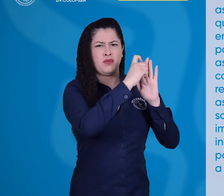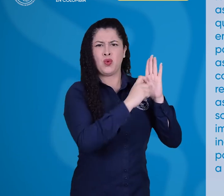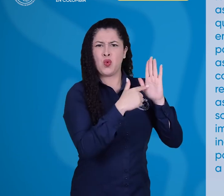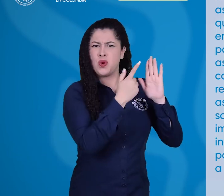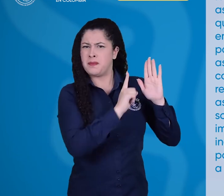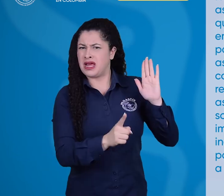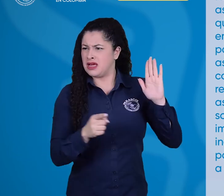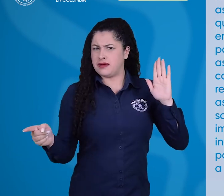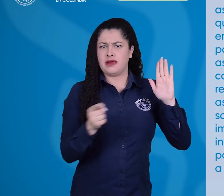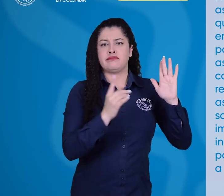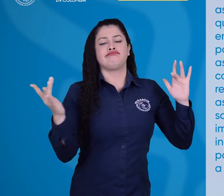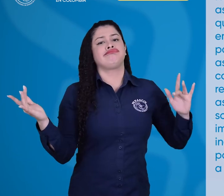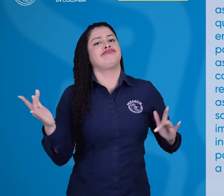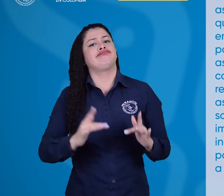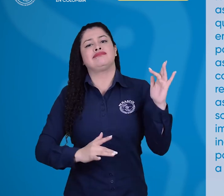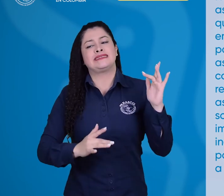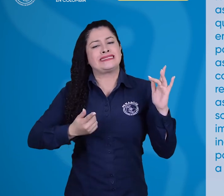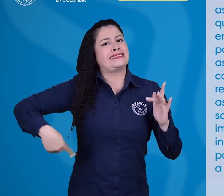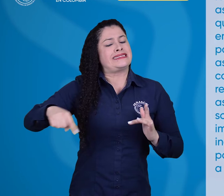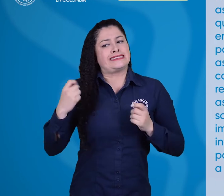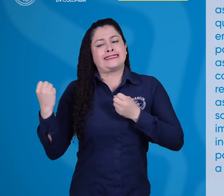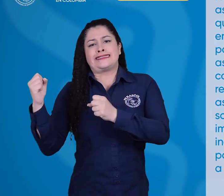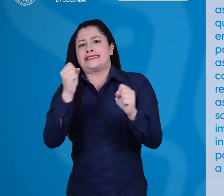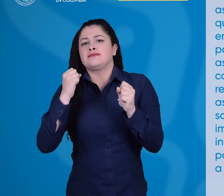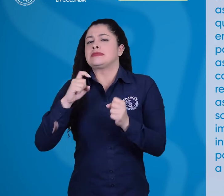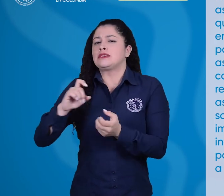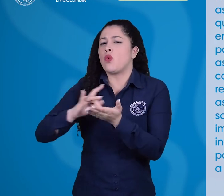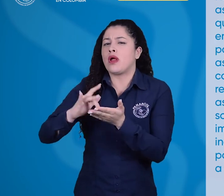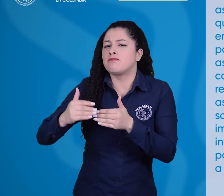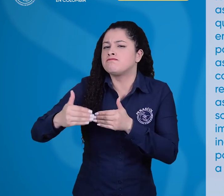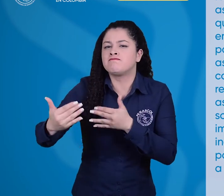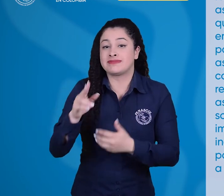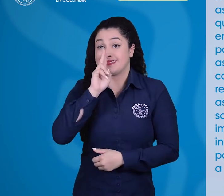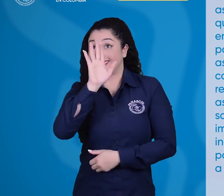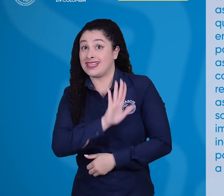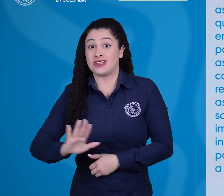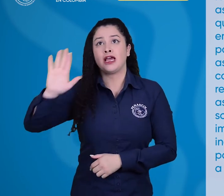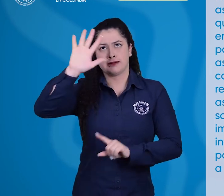hacer incidencia a nivel nacional para que se realicen reformas a dicho decreto.